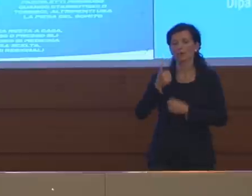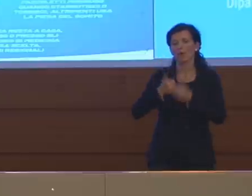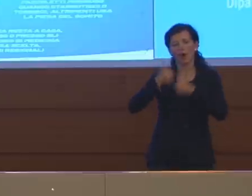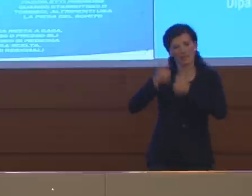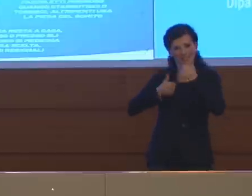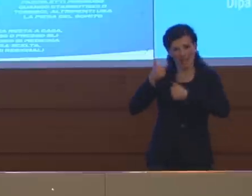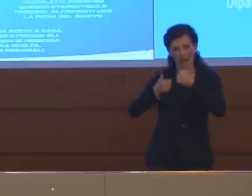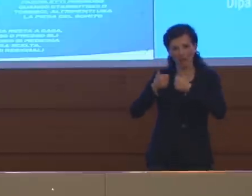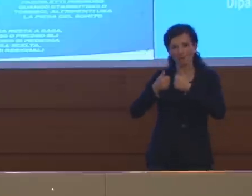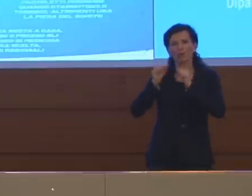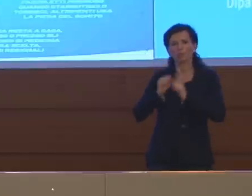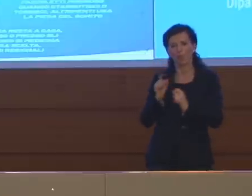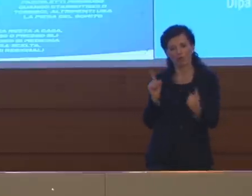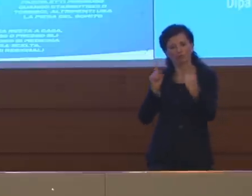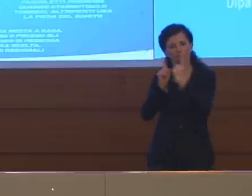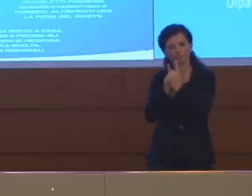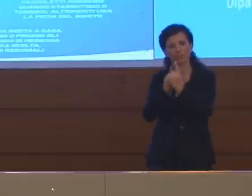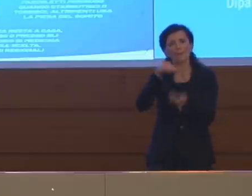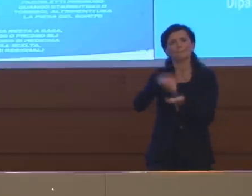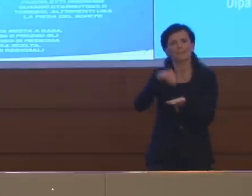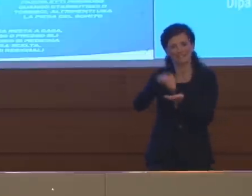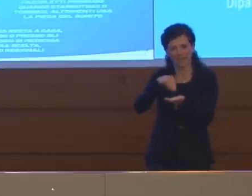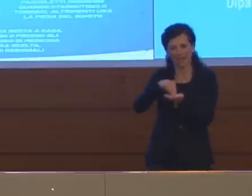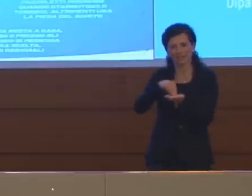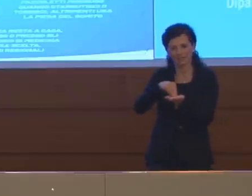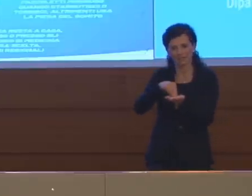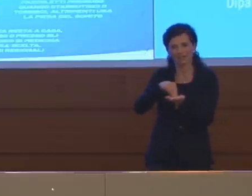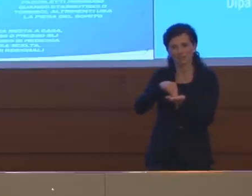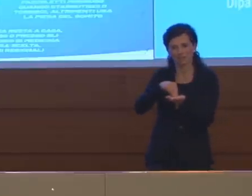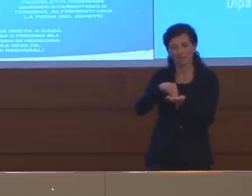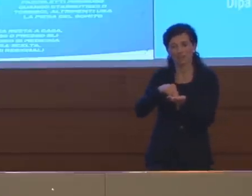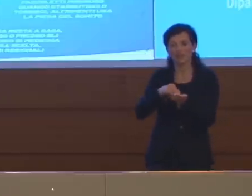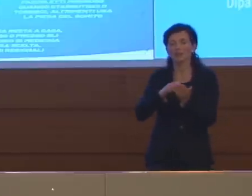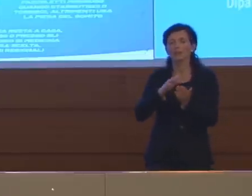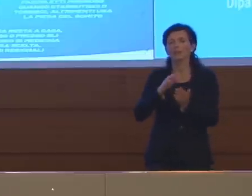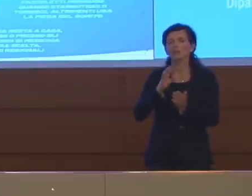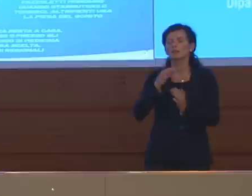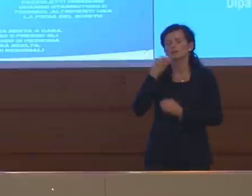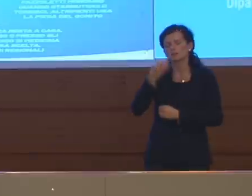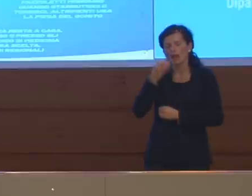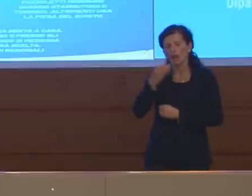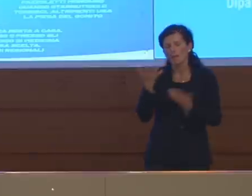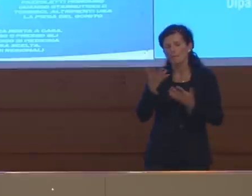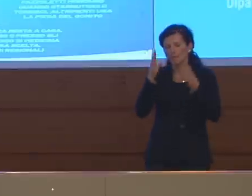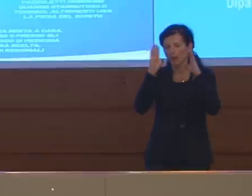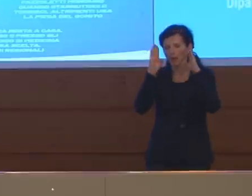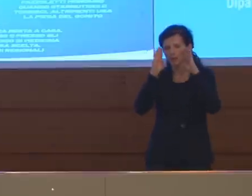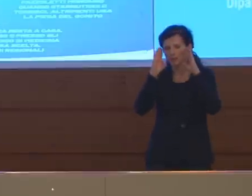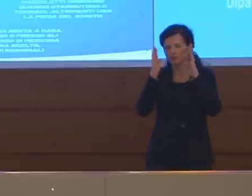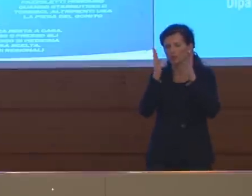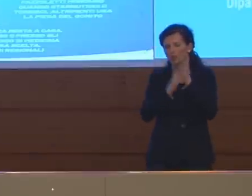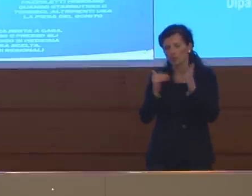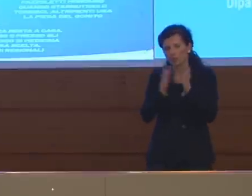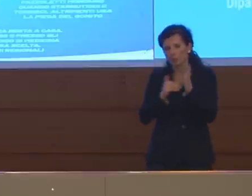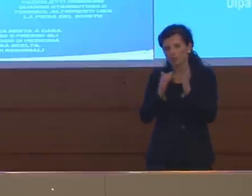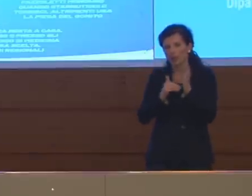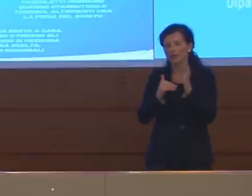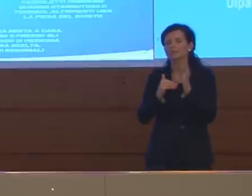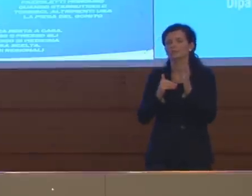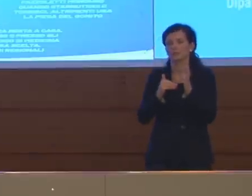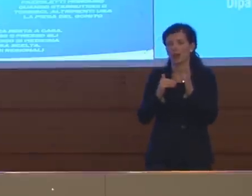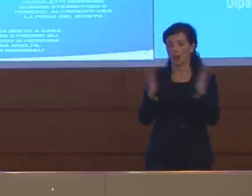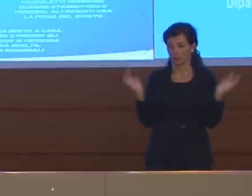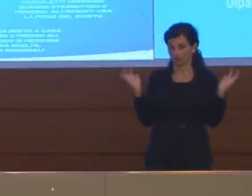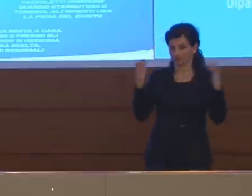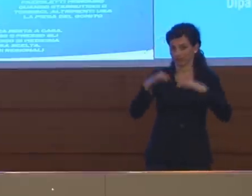persona, quello che noi abbiamo posto come grande cautela è proprio l'aggregazione per periodi lunghi,